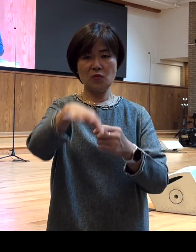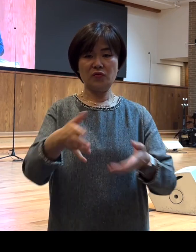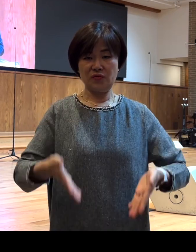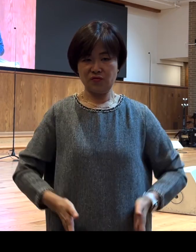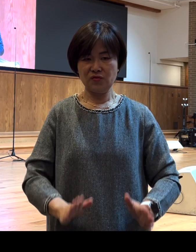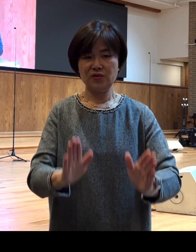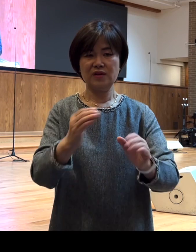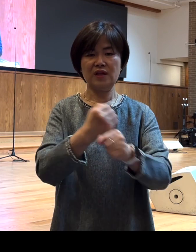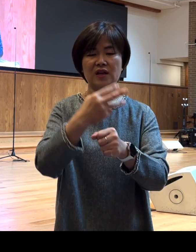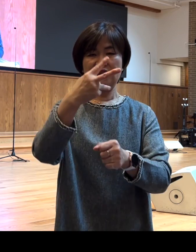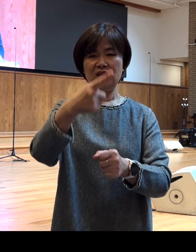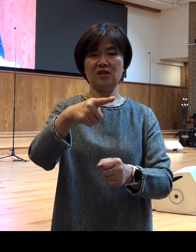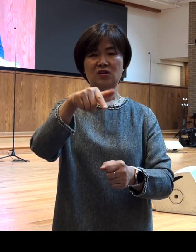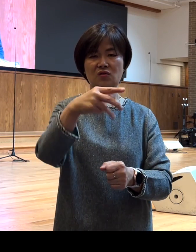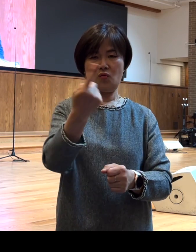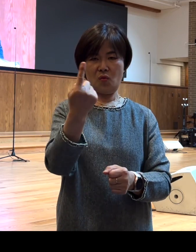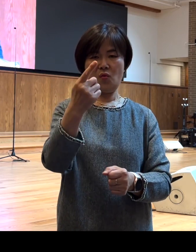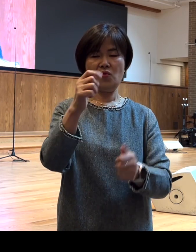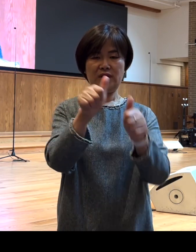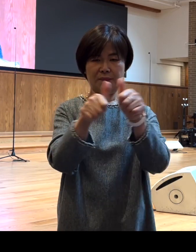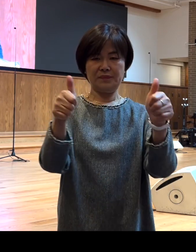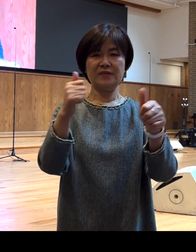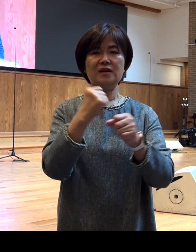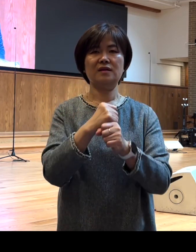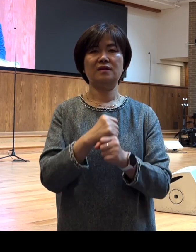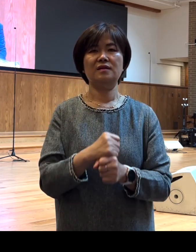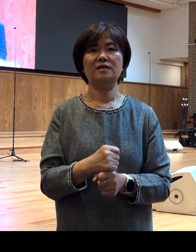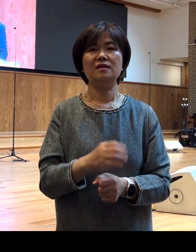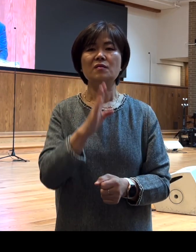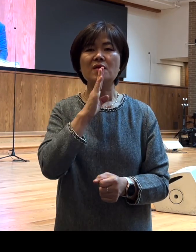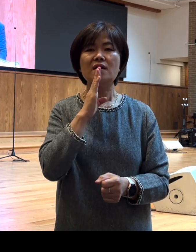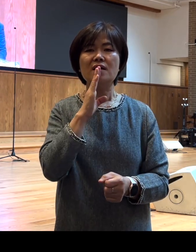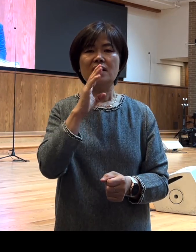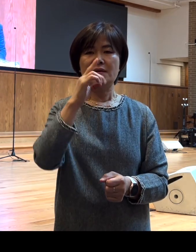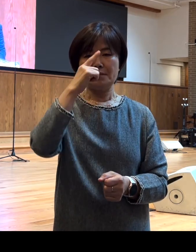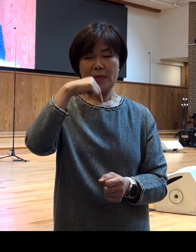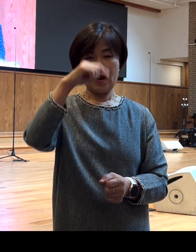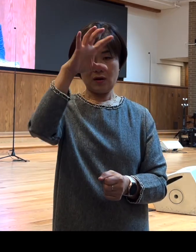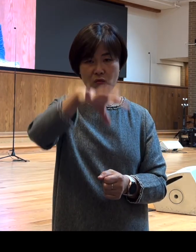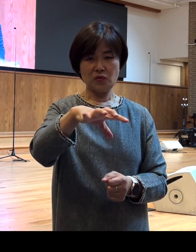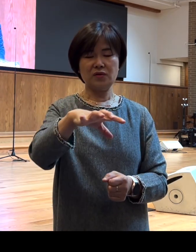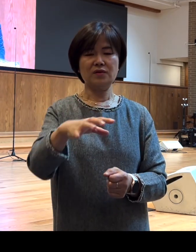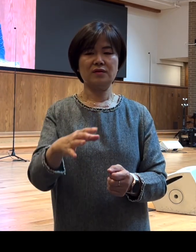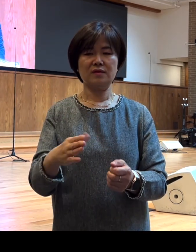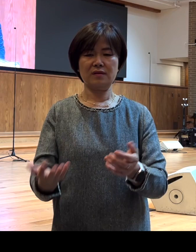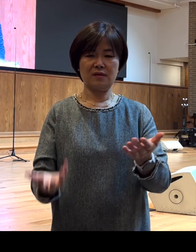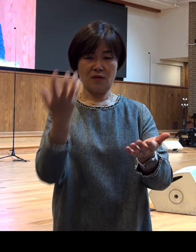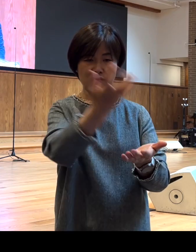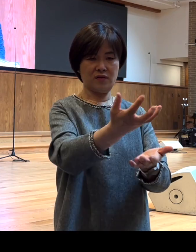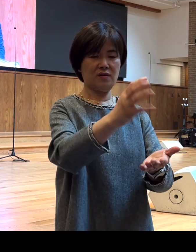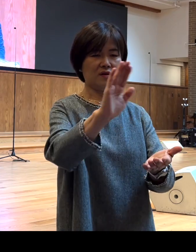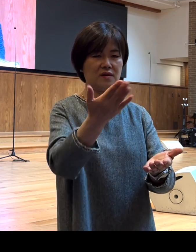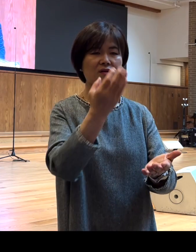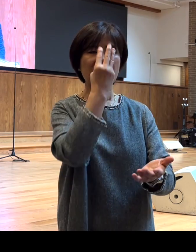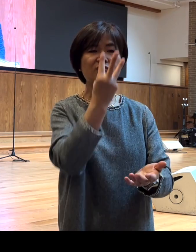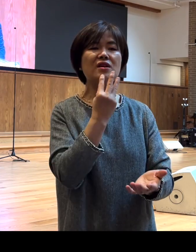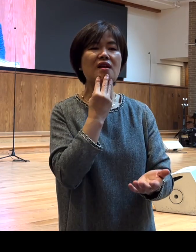드로비모라고 하는 인물은 사실 마게도냐와 아시아를 거쳐서 예루살렘까지 바울과